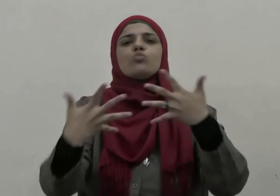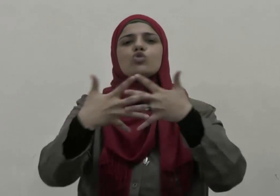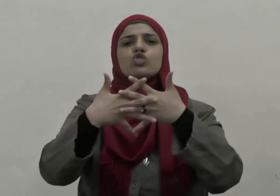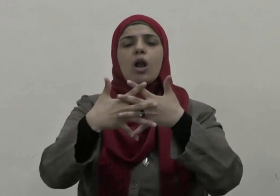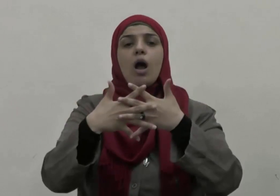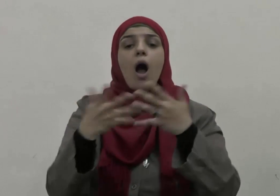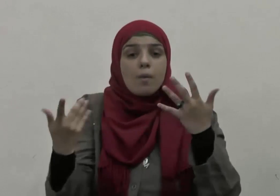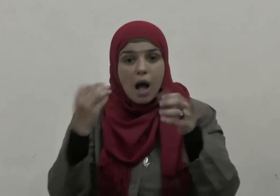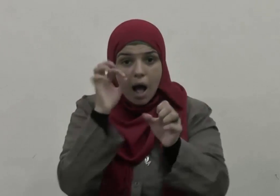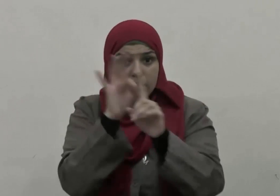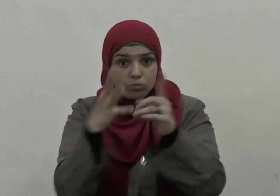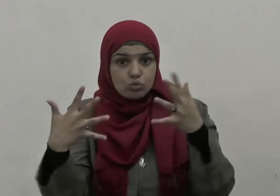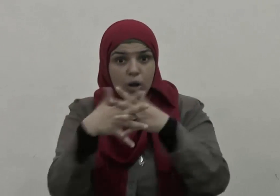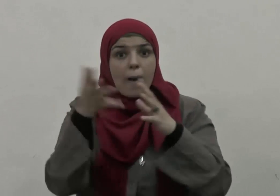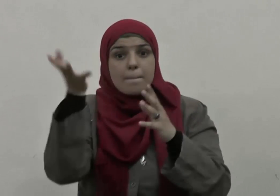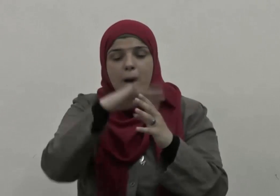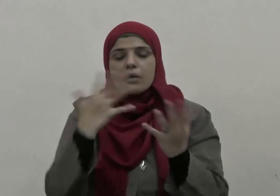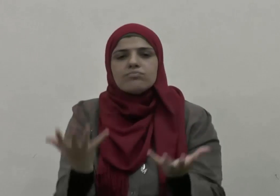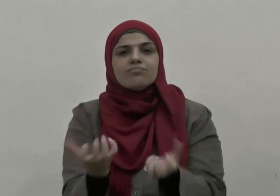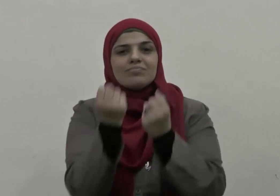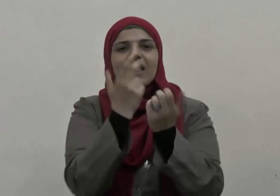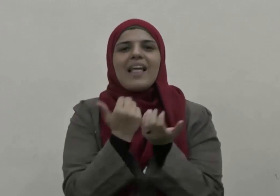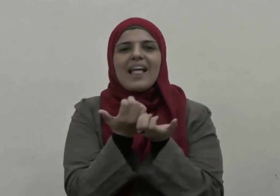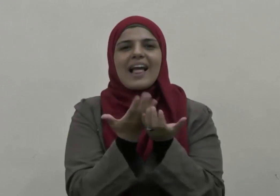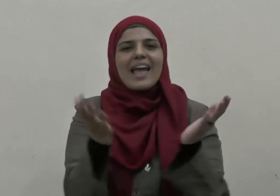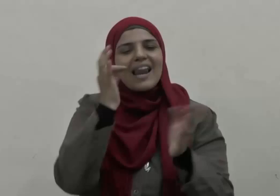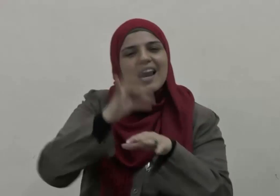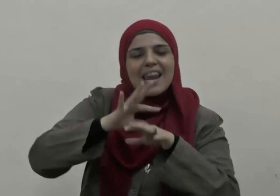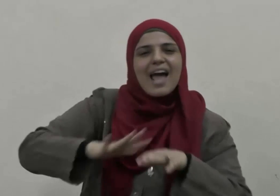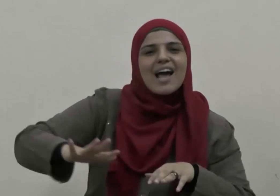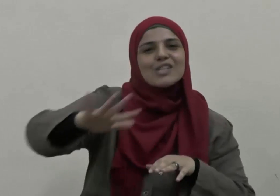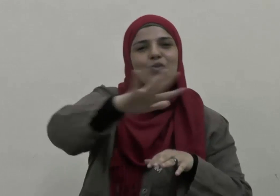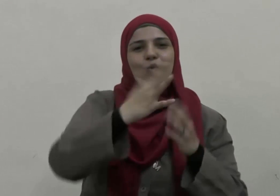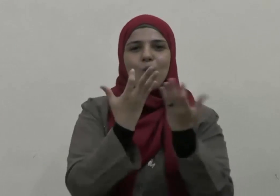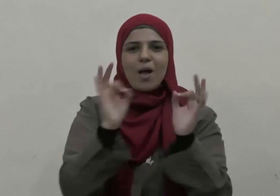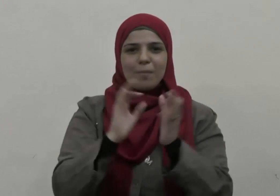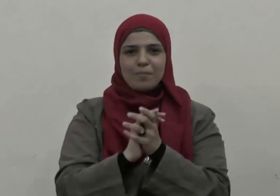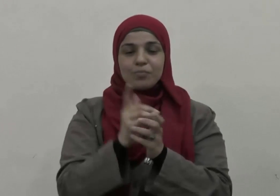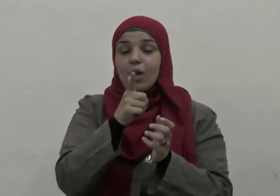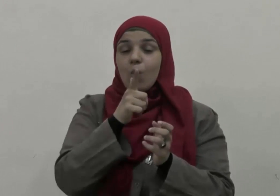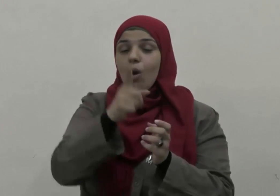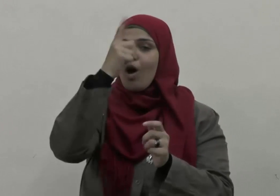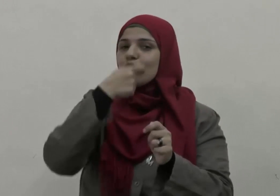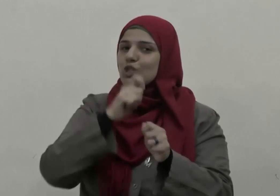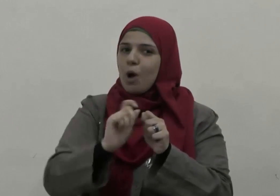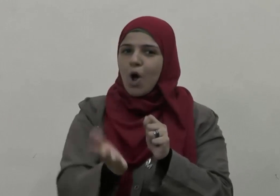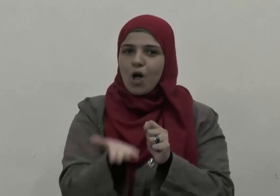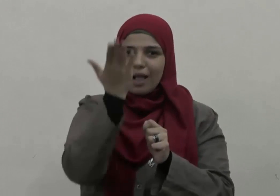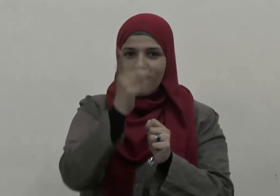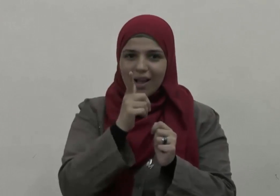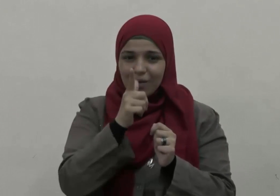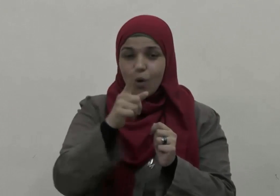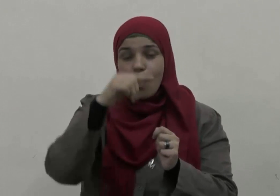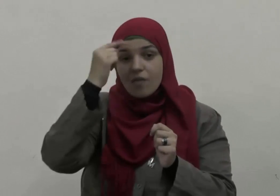التي تحمل الخير للناس جميعا يقول سبحانه